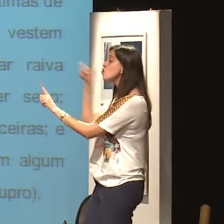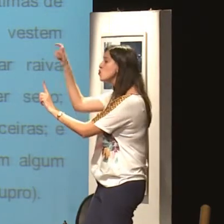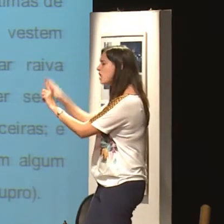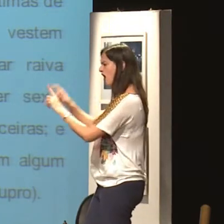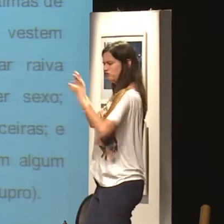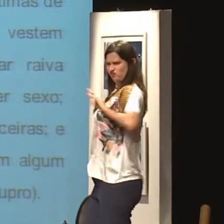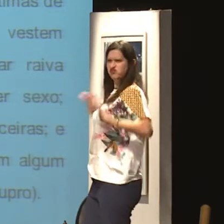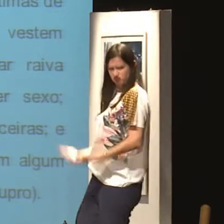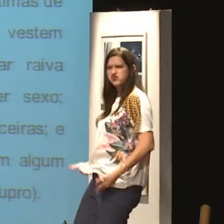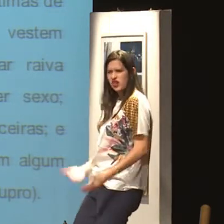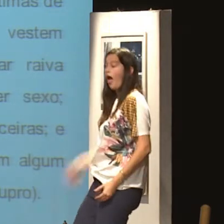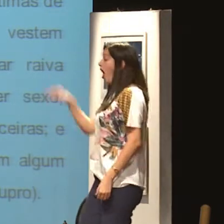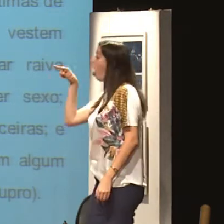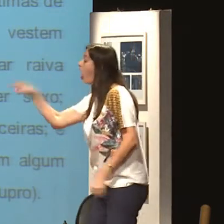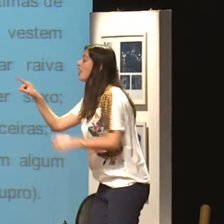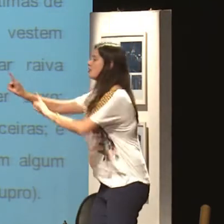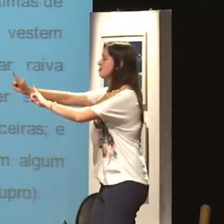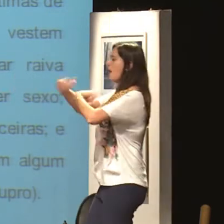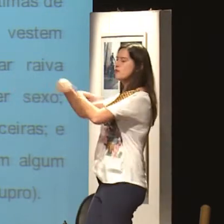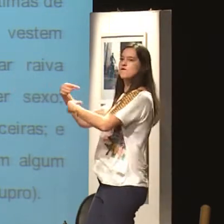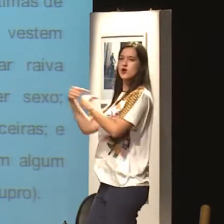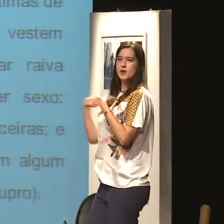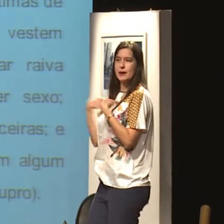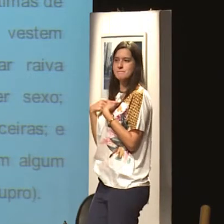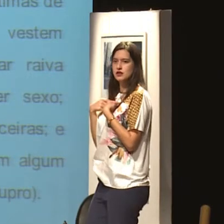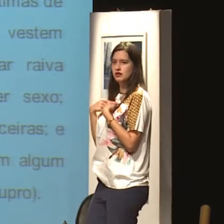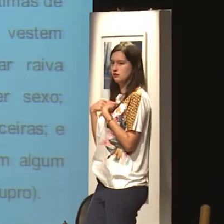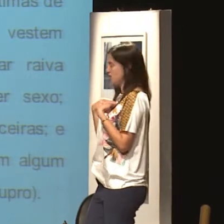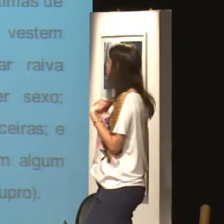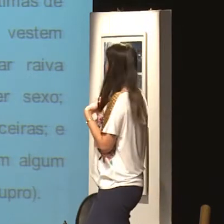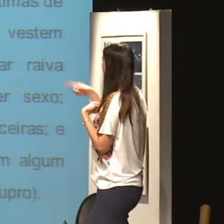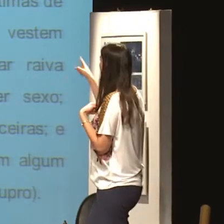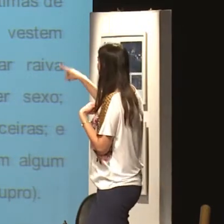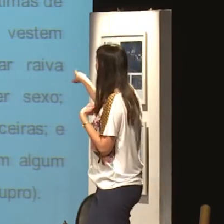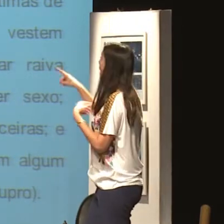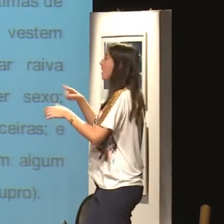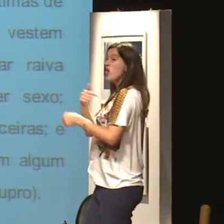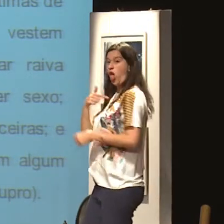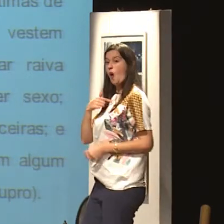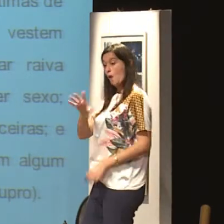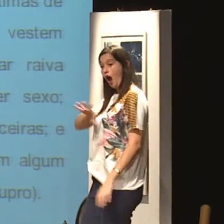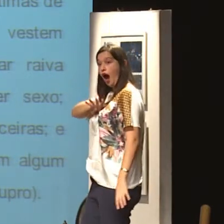que acham que a mulher que usa uma roupa curta está fazendo para provocá-lo.